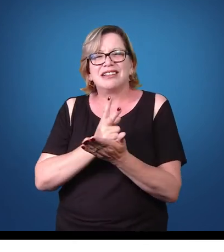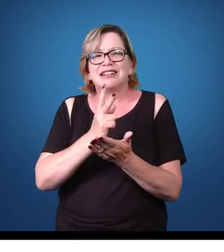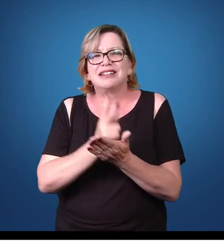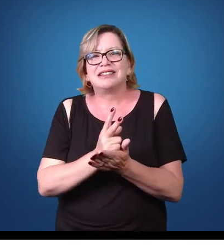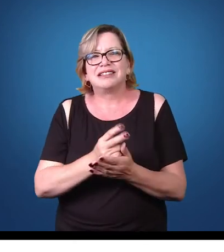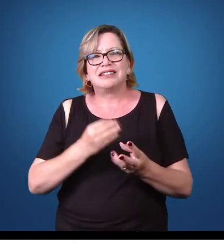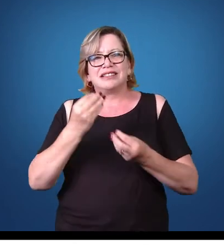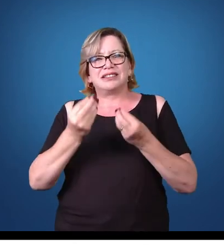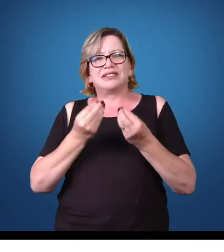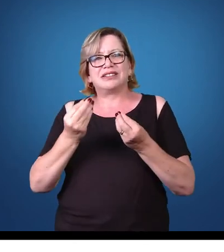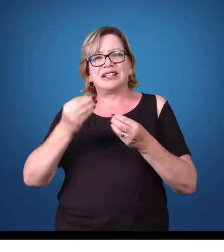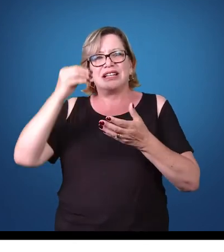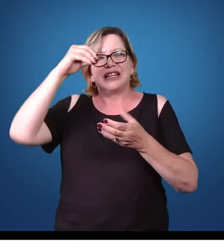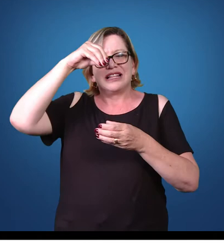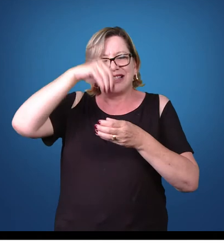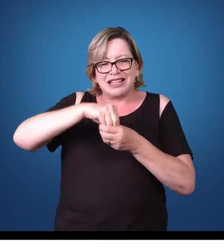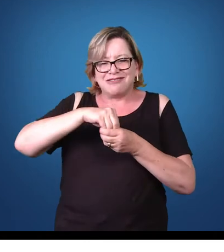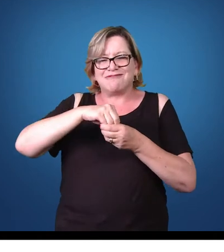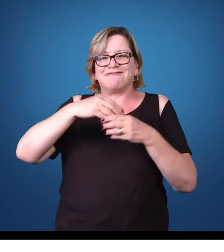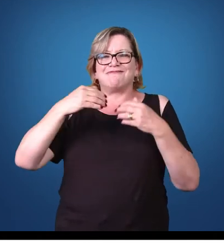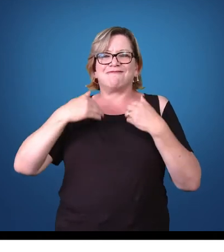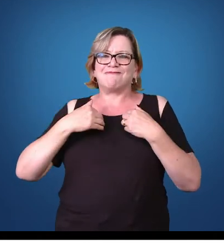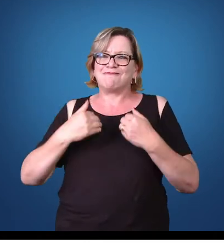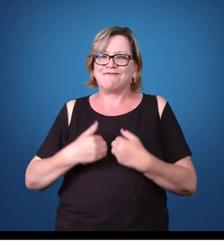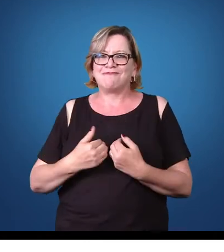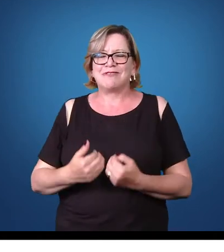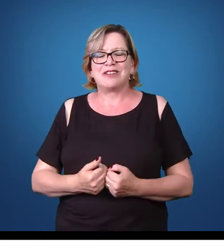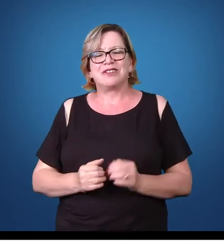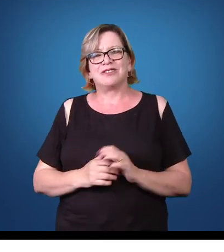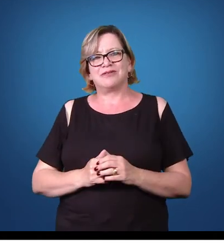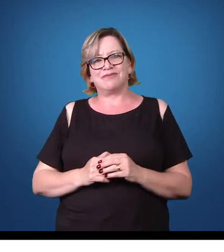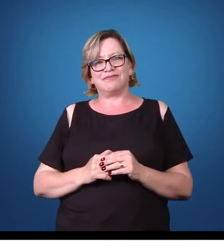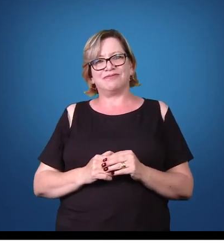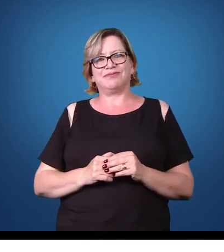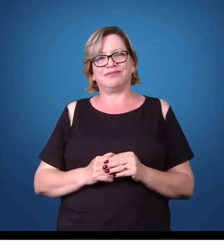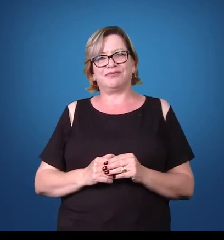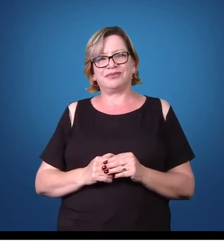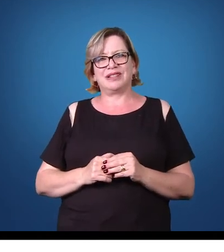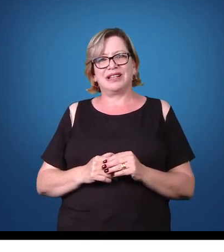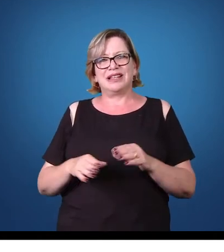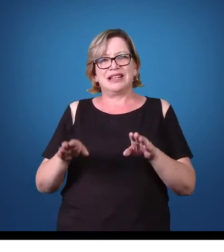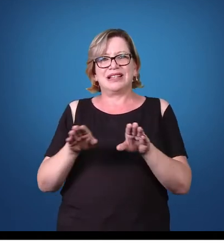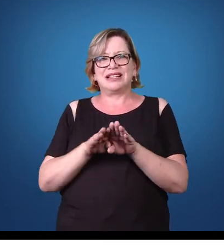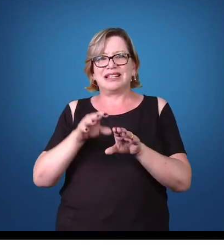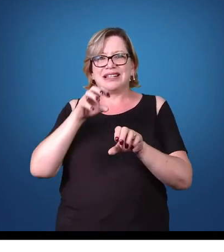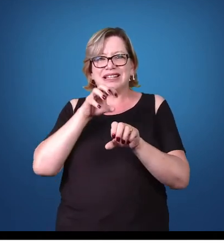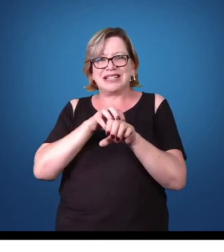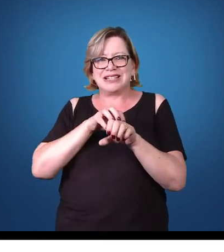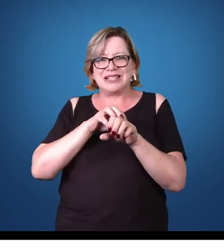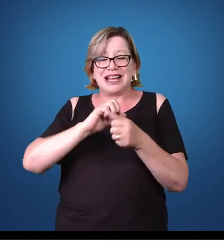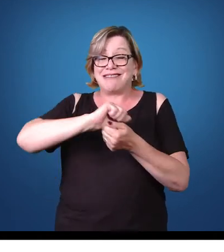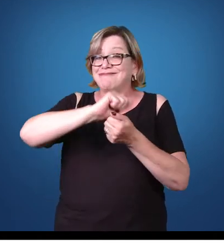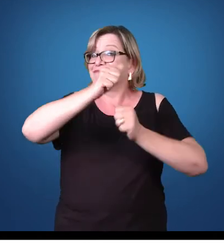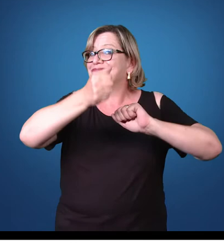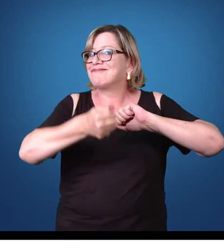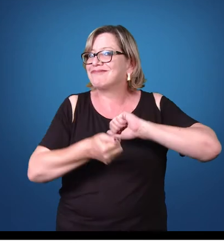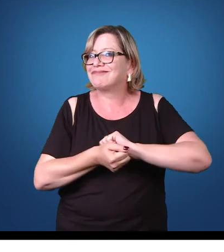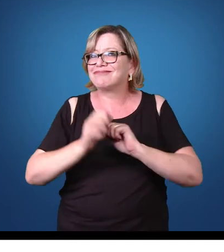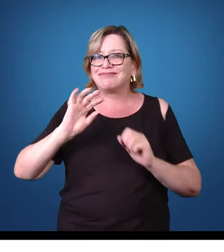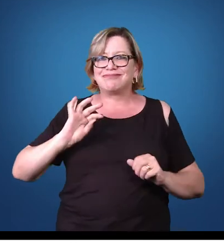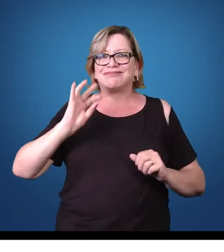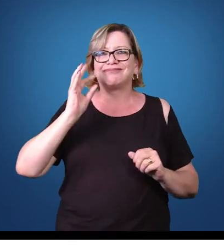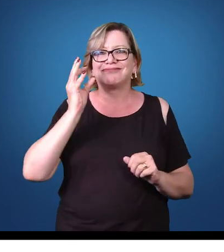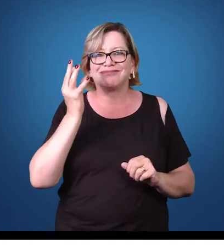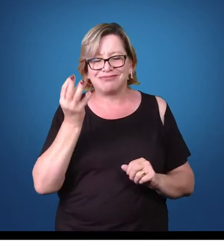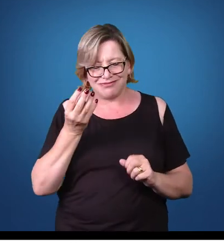tempo dentro do hospedeiro. Então, vejam, os organismos, eles se adaptaram de tal forma que eles